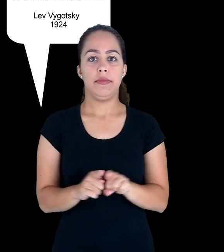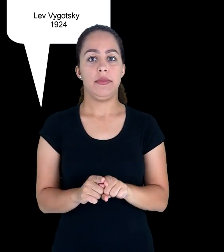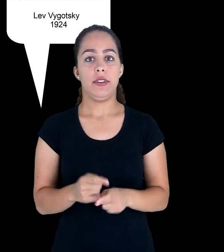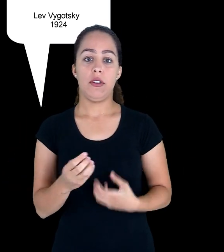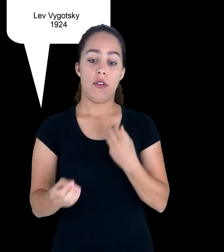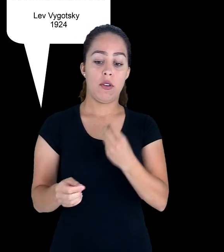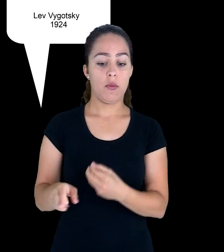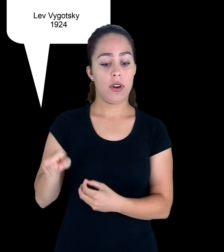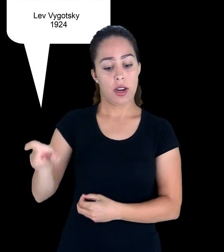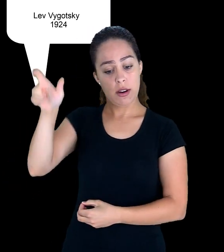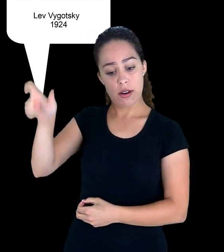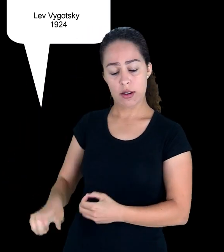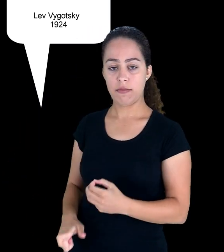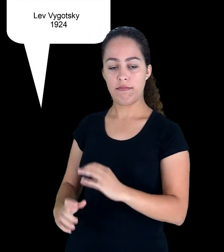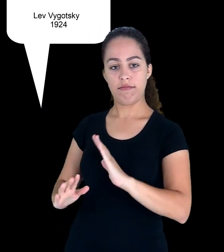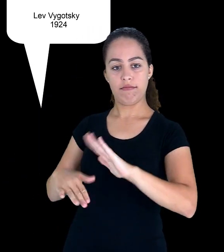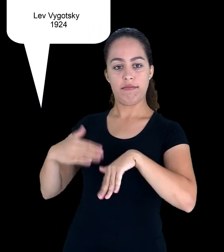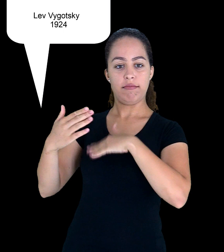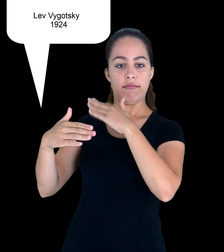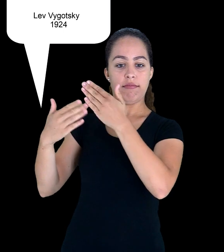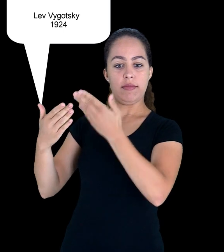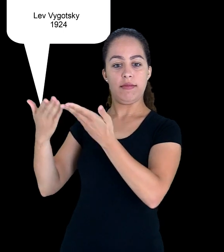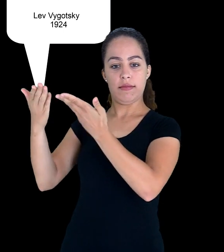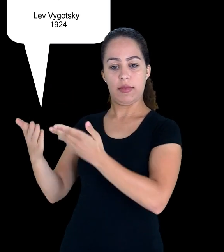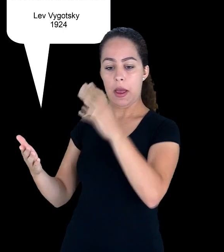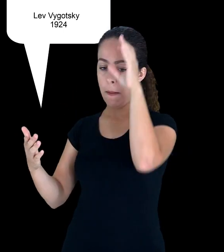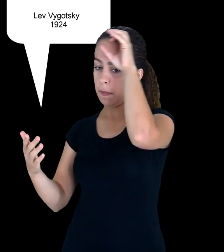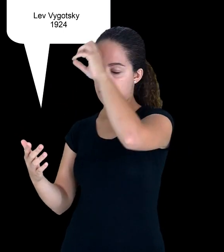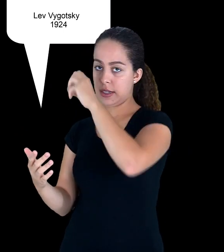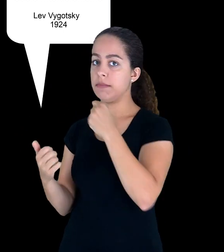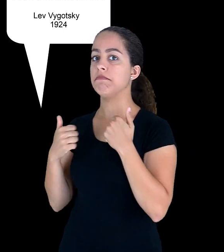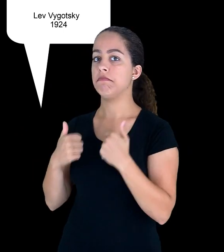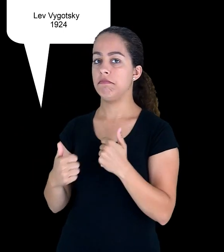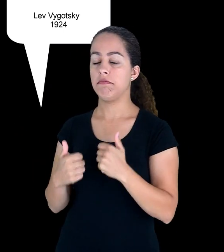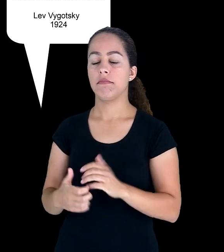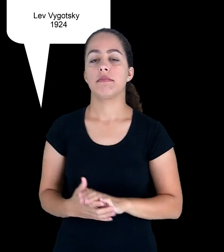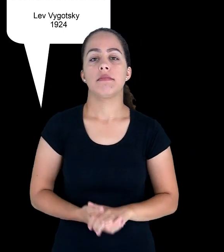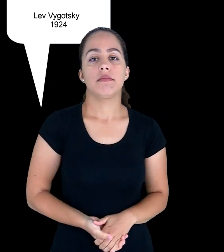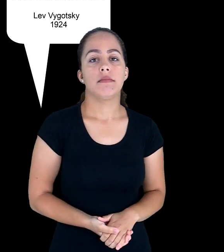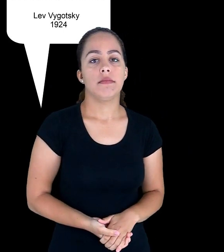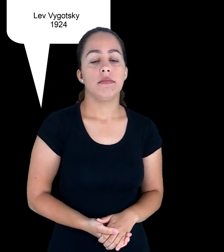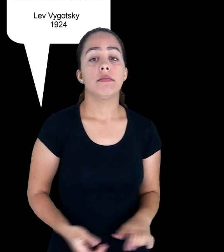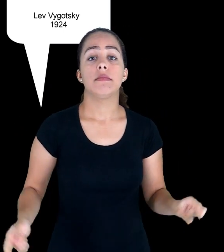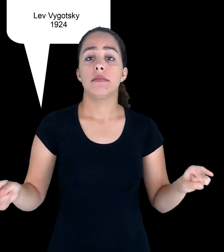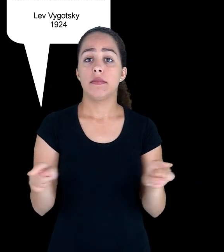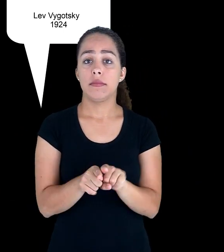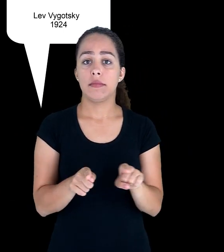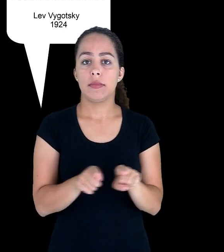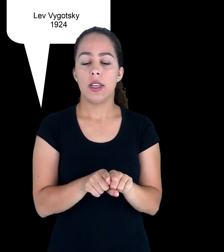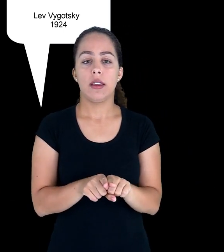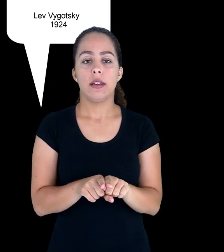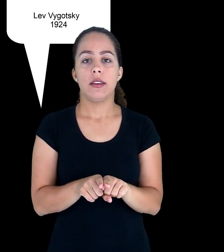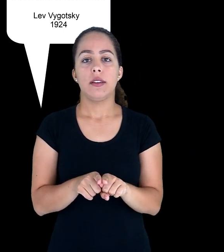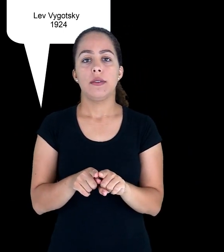o conceito de zona de desenvolvimento proximal. Então, o conhecimento, ele é sempre mediado,